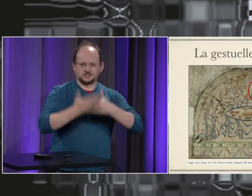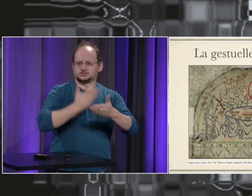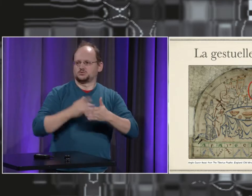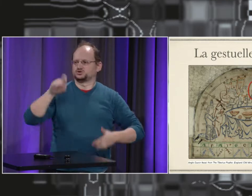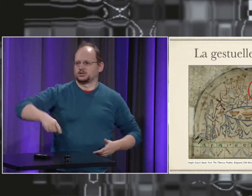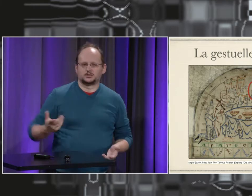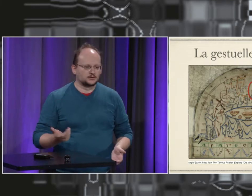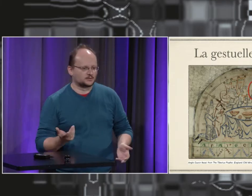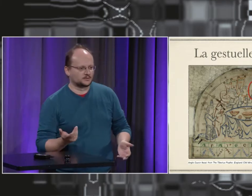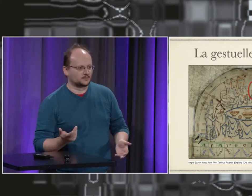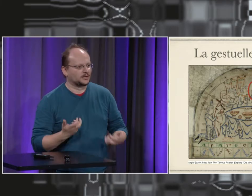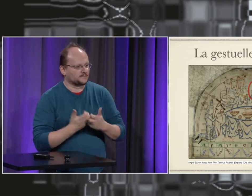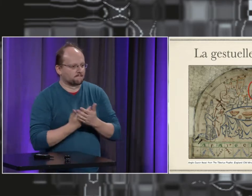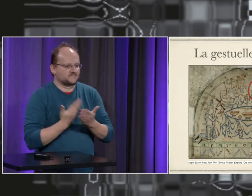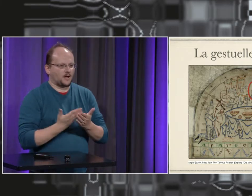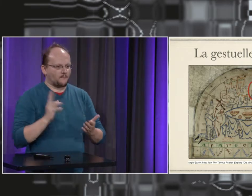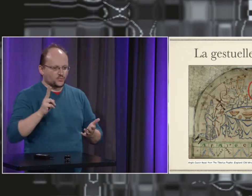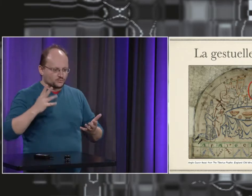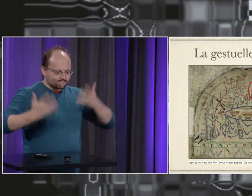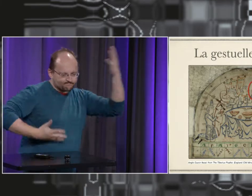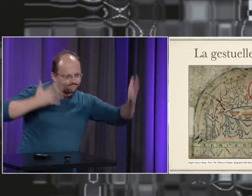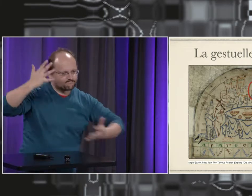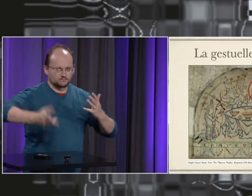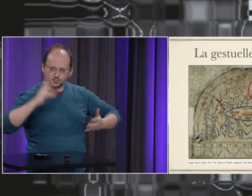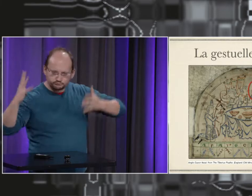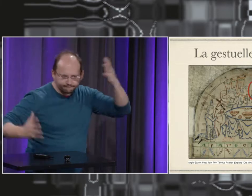et bien il fallait bien quand on rencontrait des gens qui n'avaient pas la même langue que soi